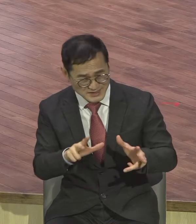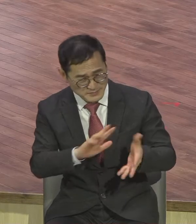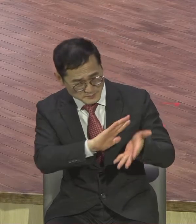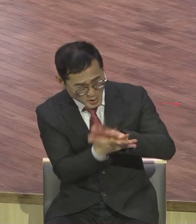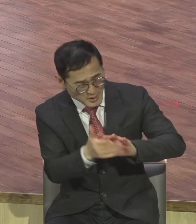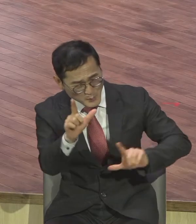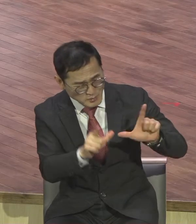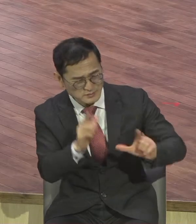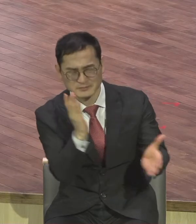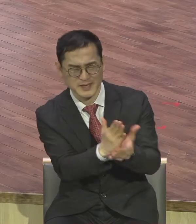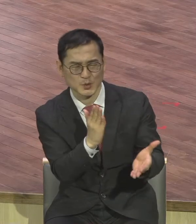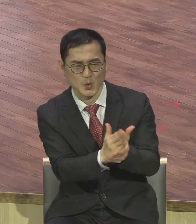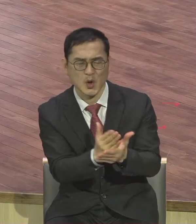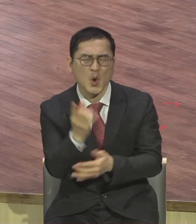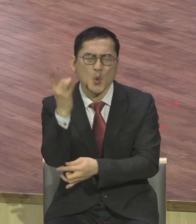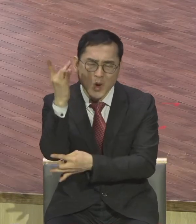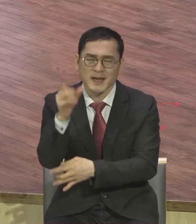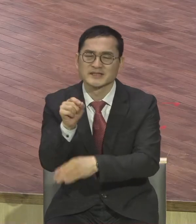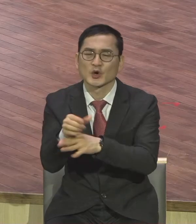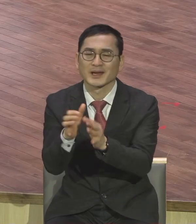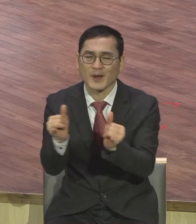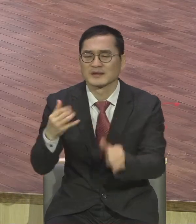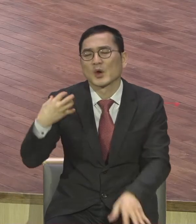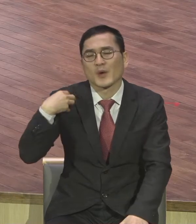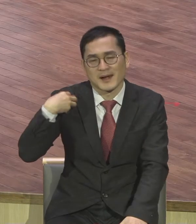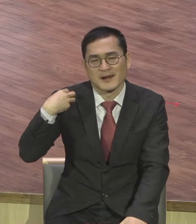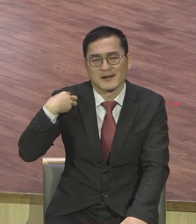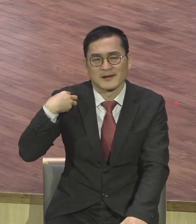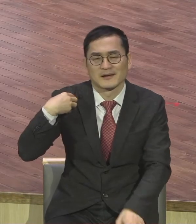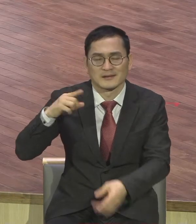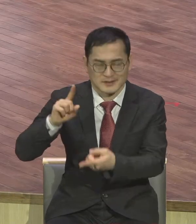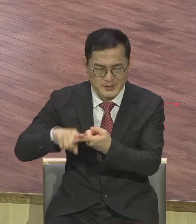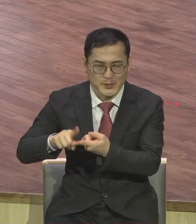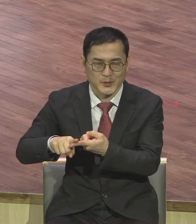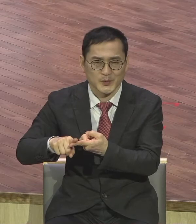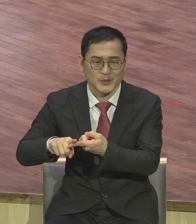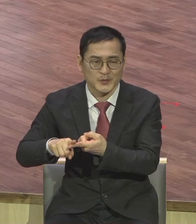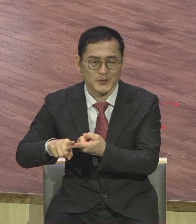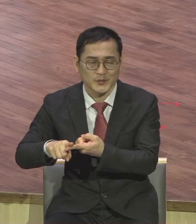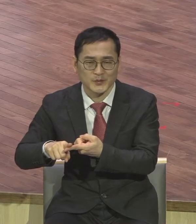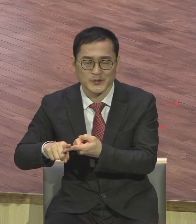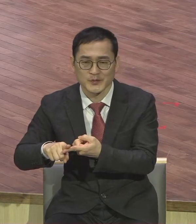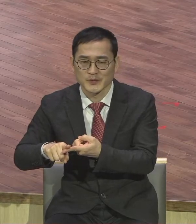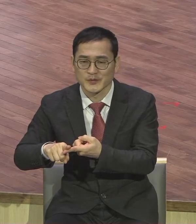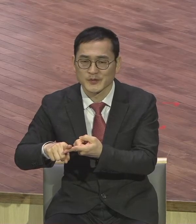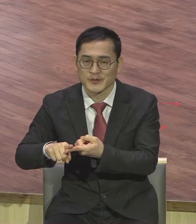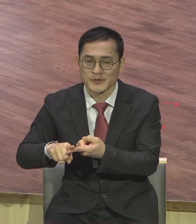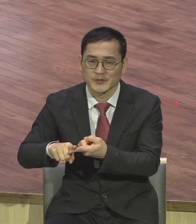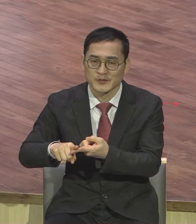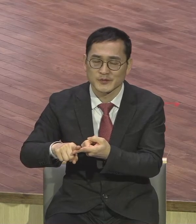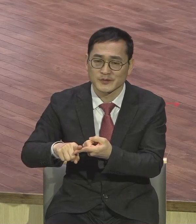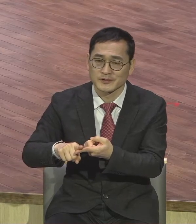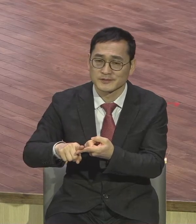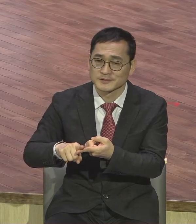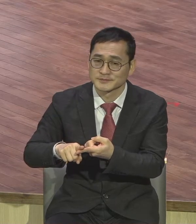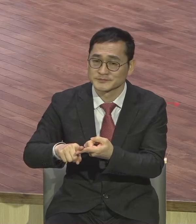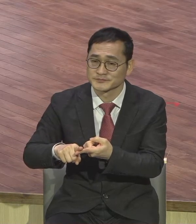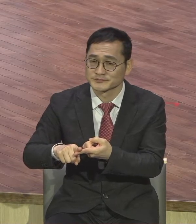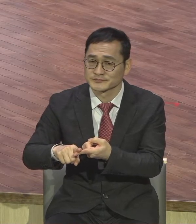원래 서기관의 역할 원래 서기관의 역할을 그 본질적 역할을 감당하는 자가 바로 천국의